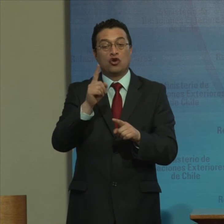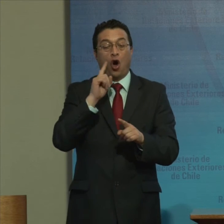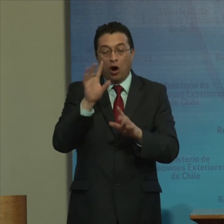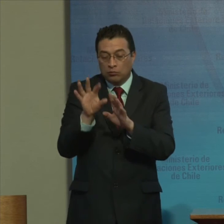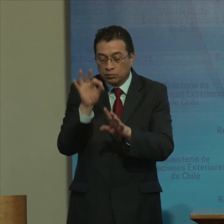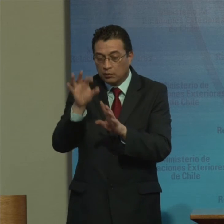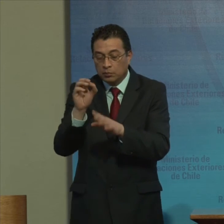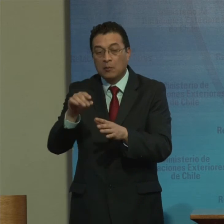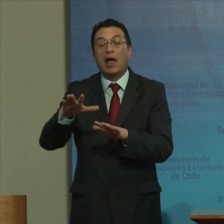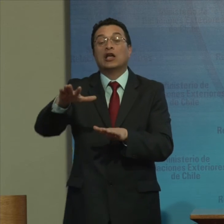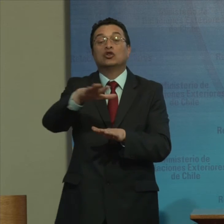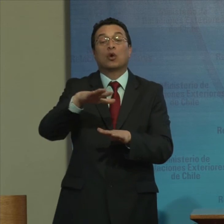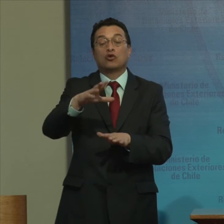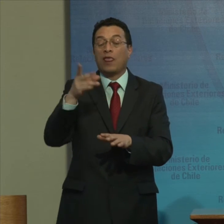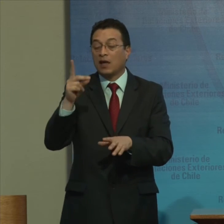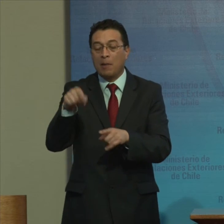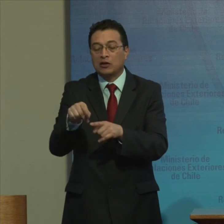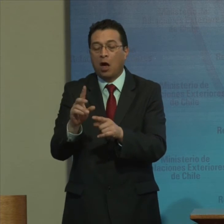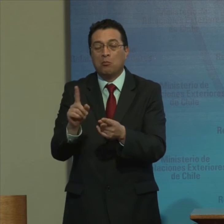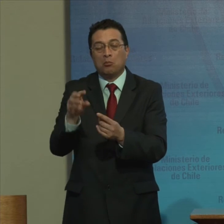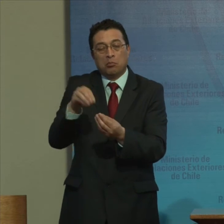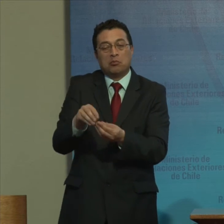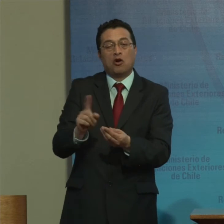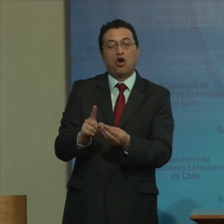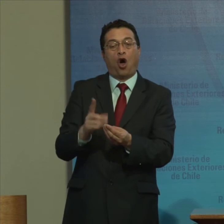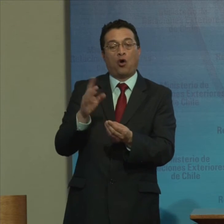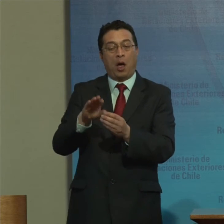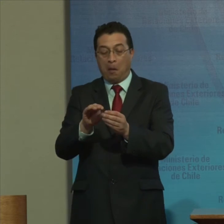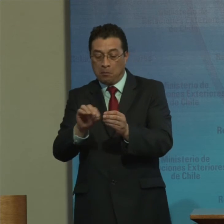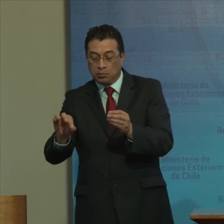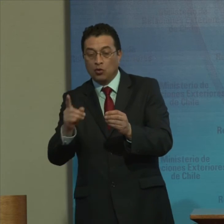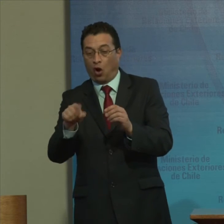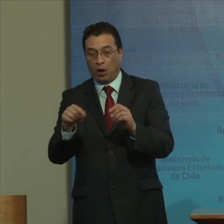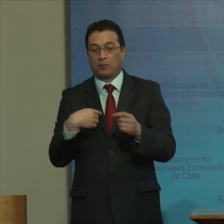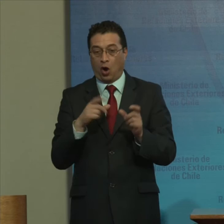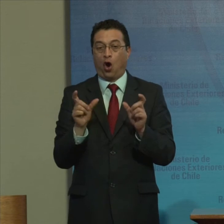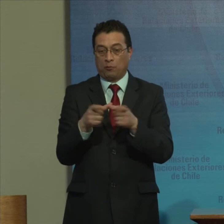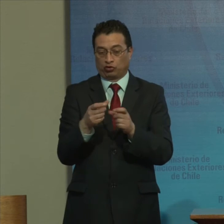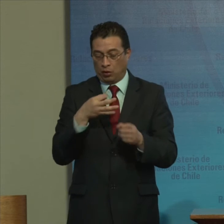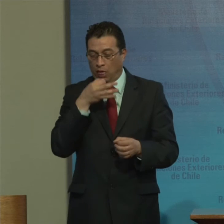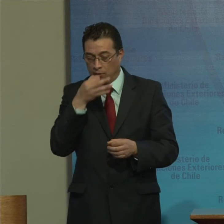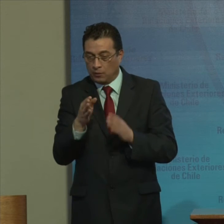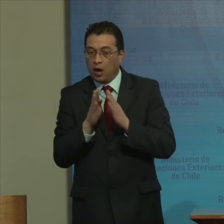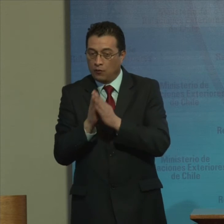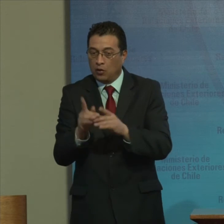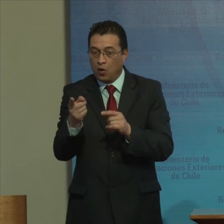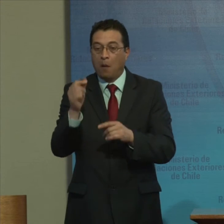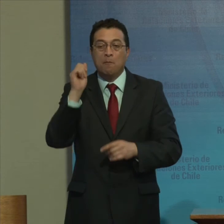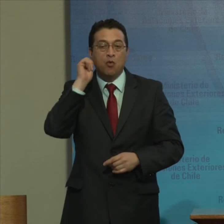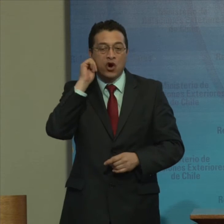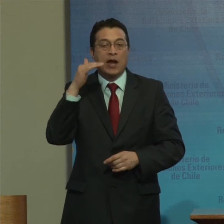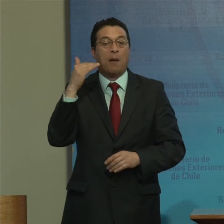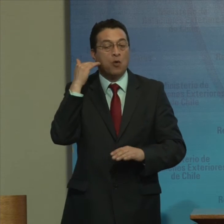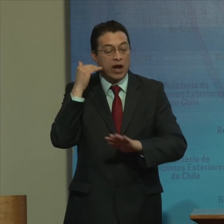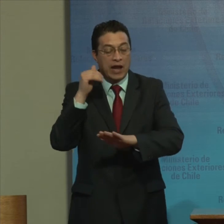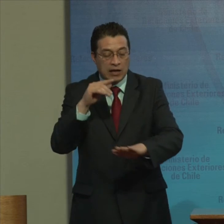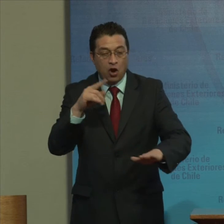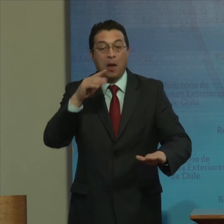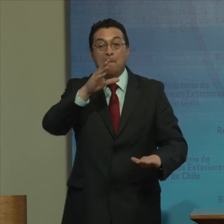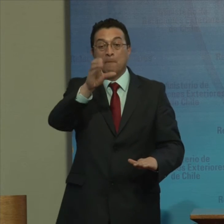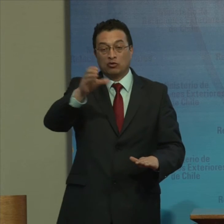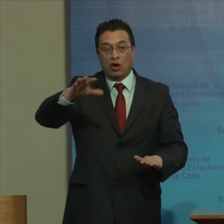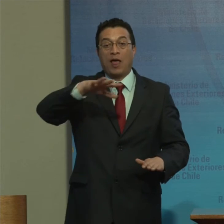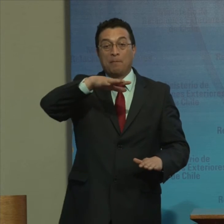Identifica Las situaciones De discapacidad De ahí Que el comité Recomendara Al estado Incluir A mujeres Y niñas Y niños Y personas